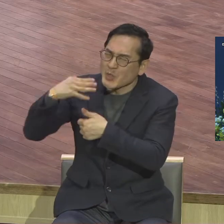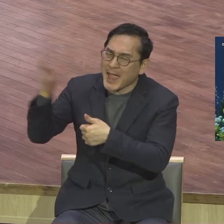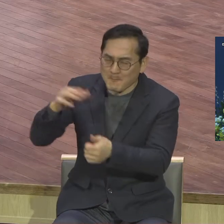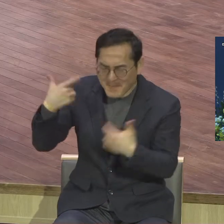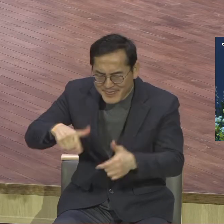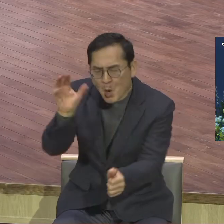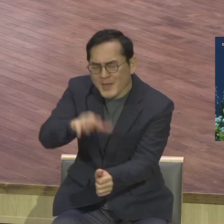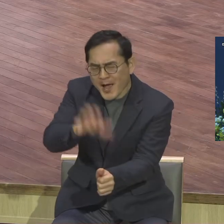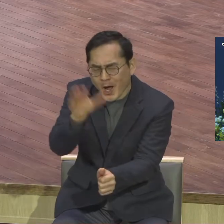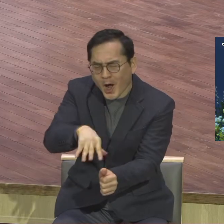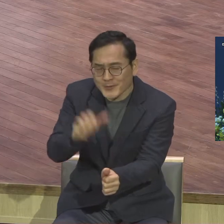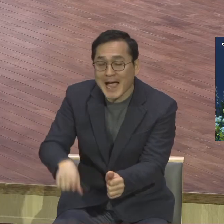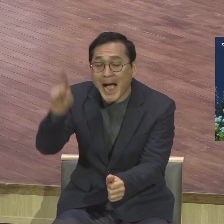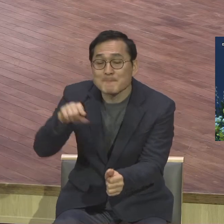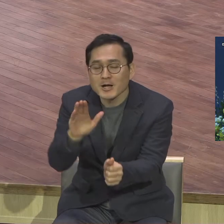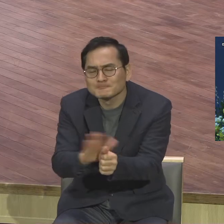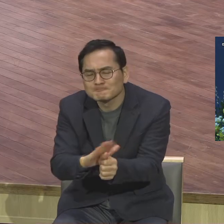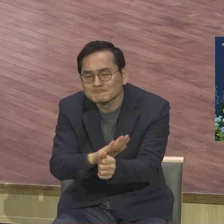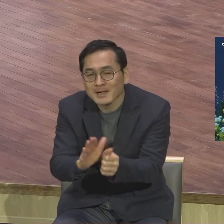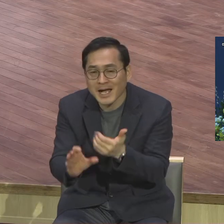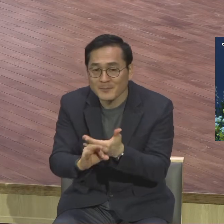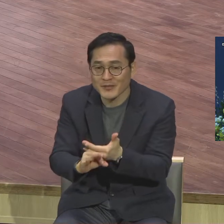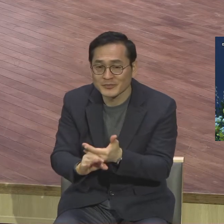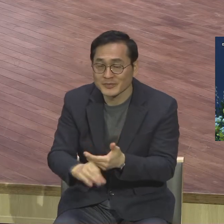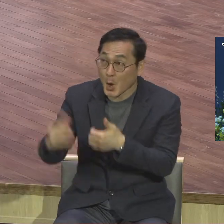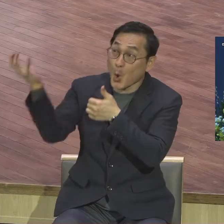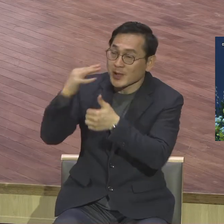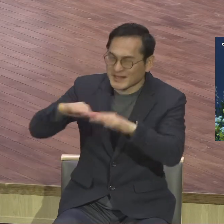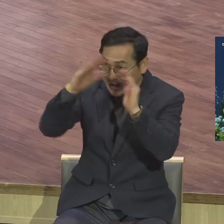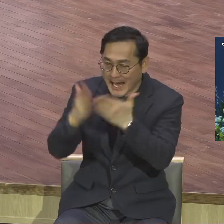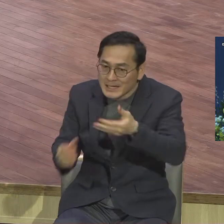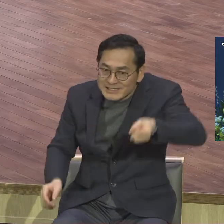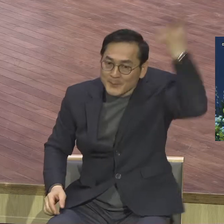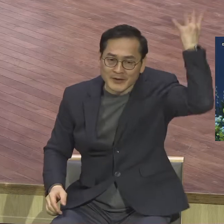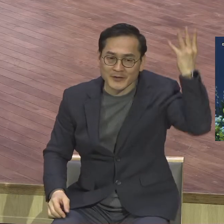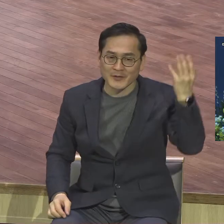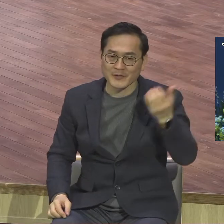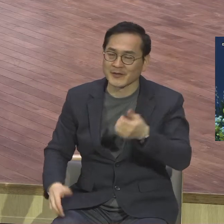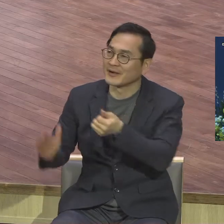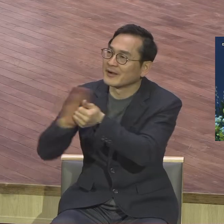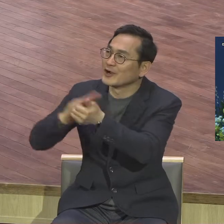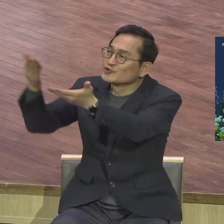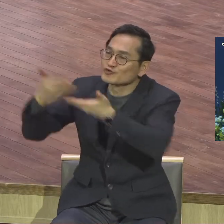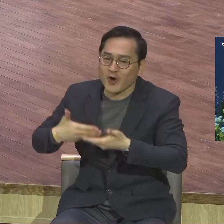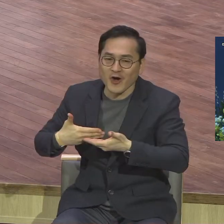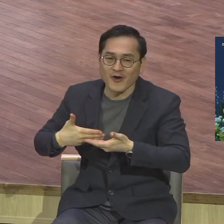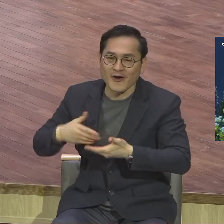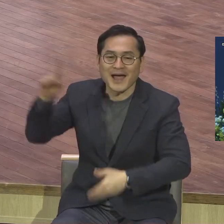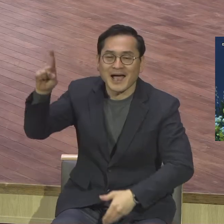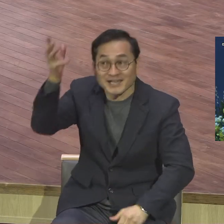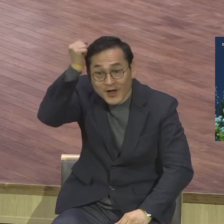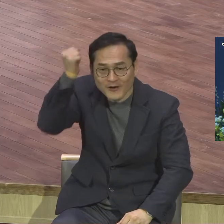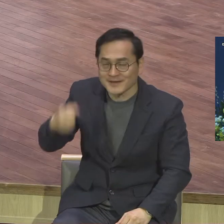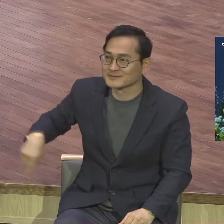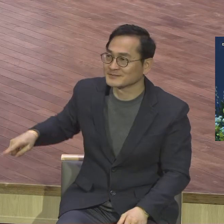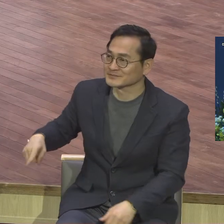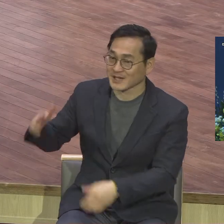한 번 잘해주면 혼낸 것 하나도 기억 안 하고 오라고 하면 좋아가지고 막 와서 꼬리 살짝 흔들고